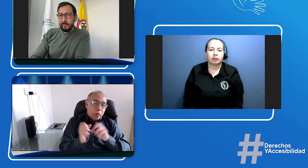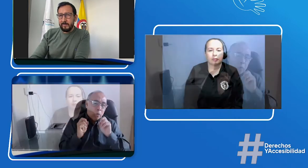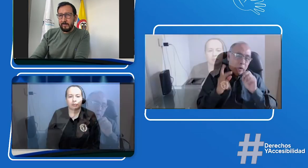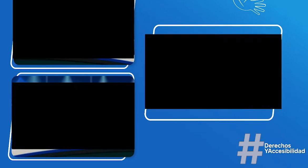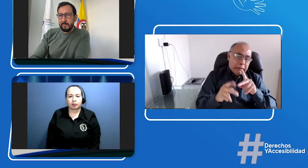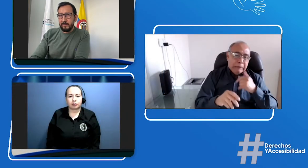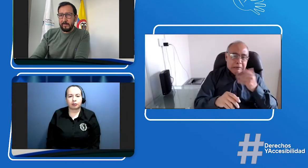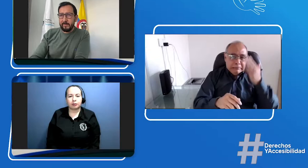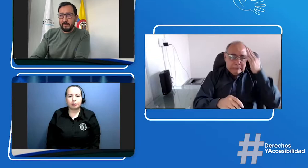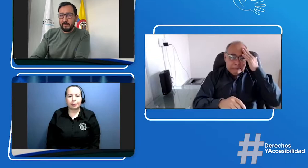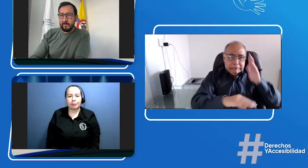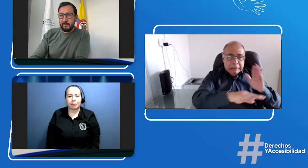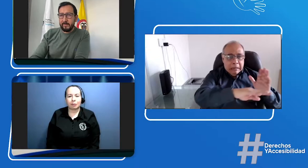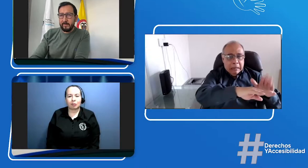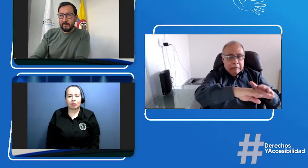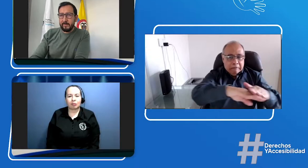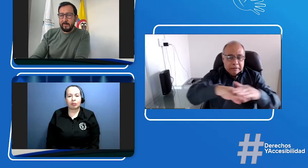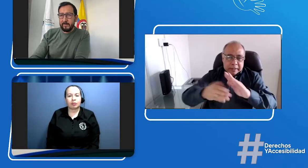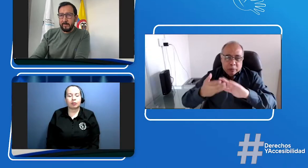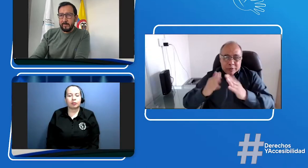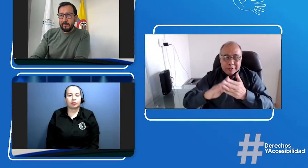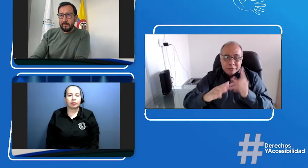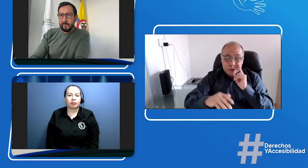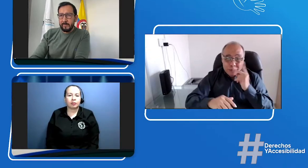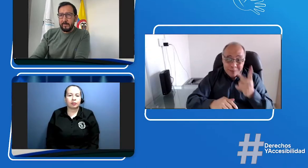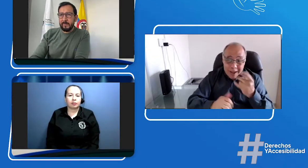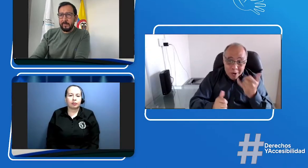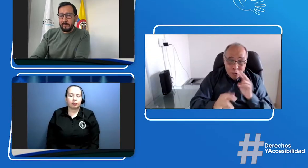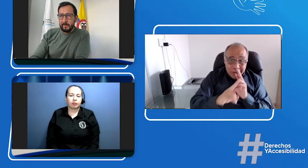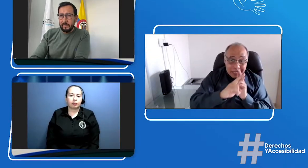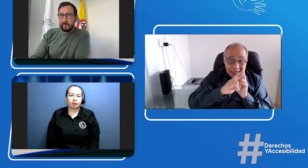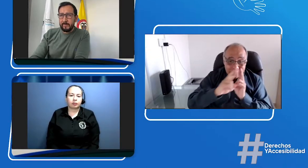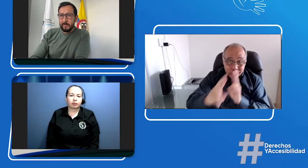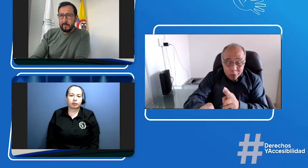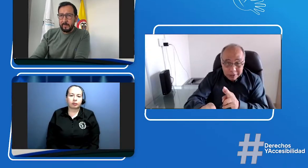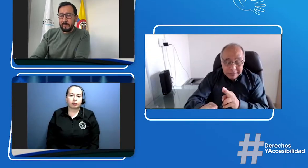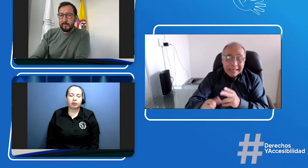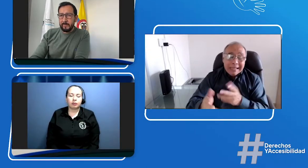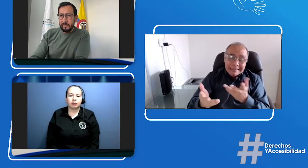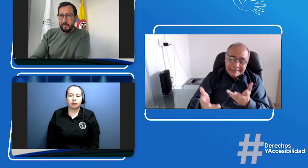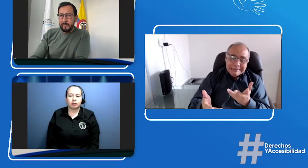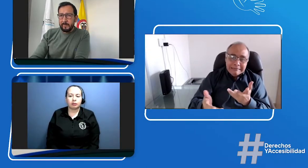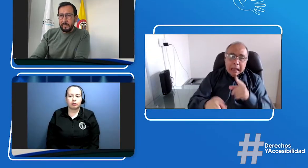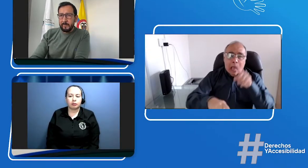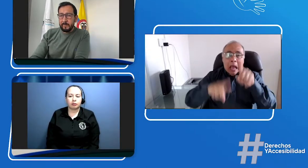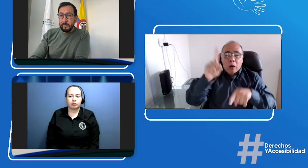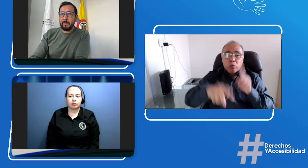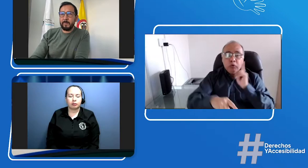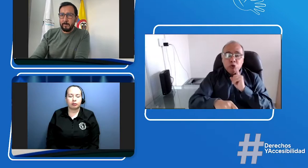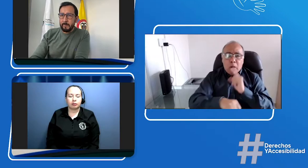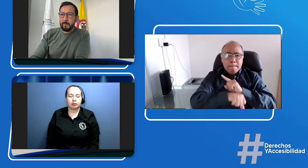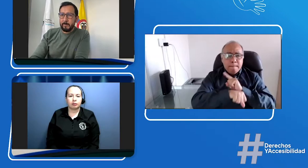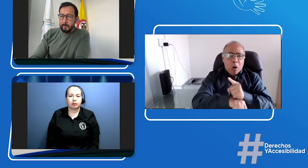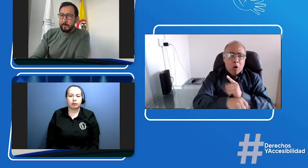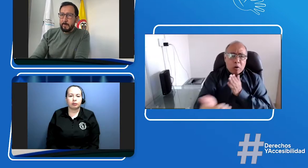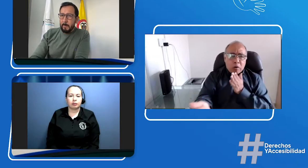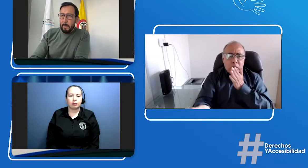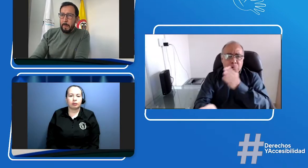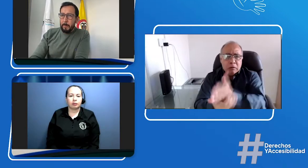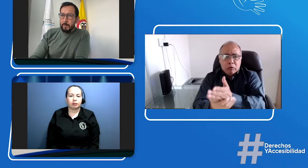Vea. Ok, qué importante es que nosotros también le podamos avisar a la comunidad, ¿no? Aquí ya está la respuesta, porque algunos